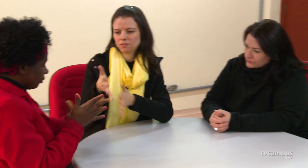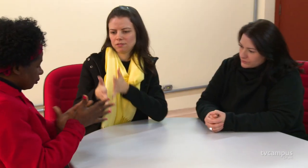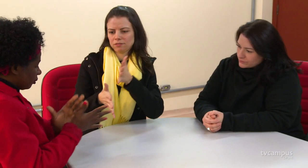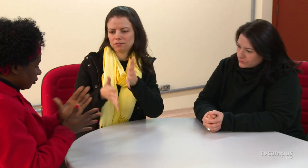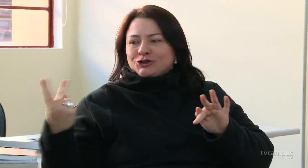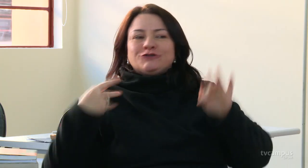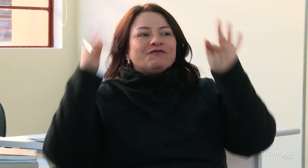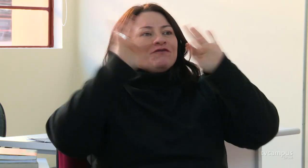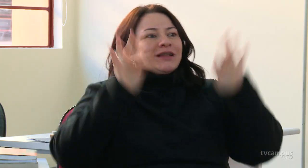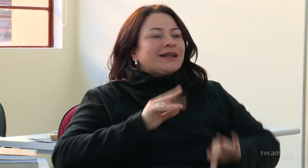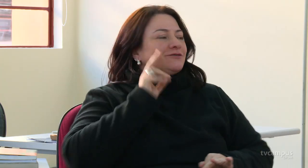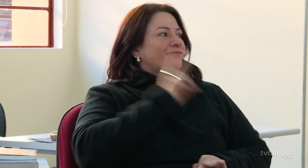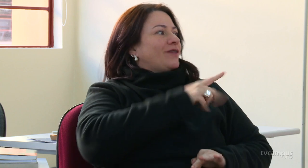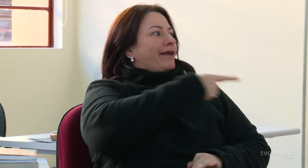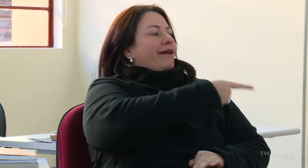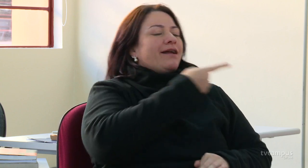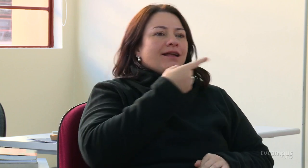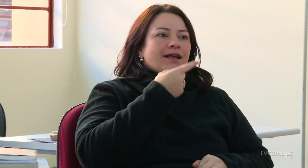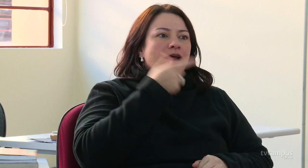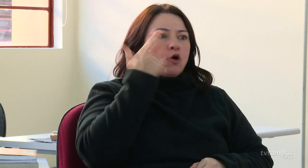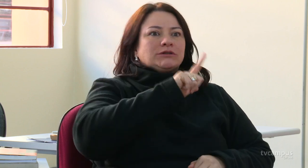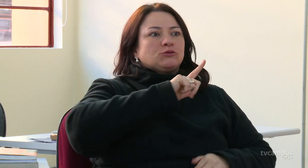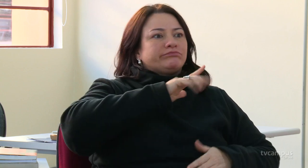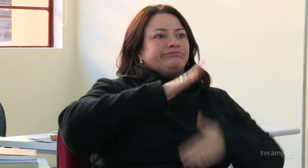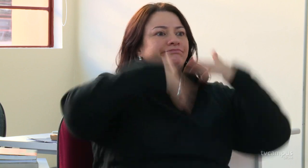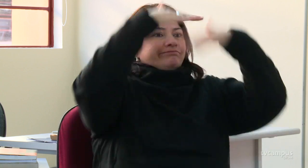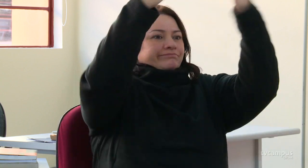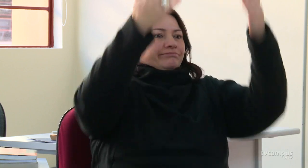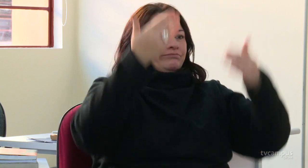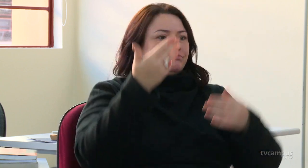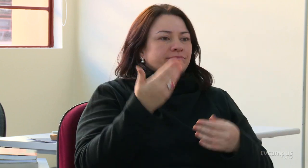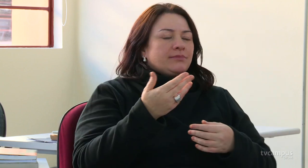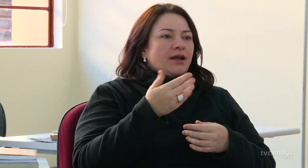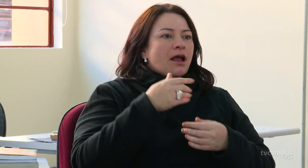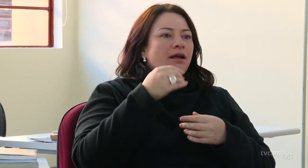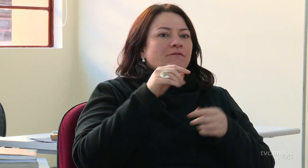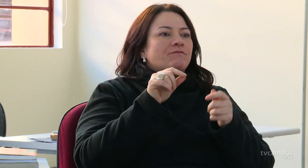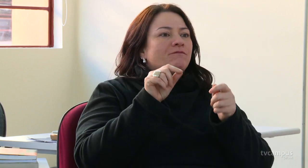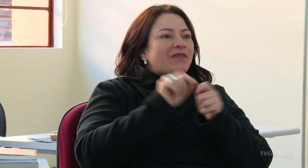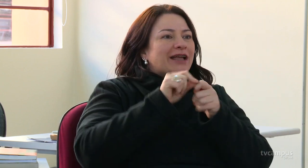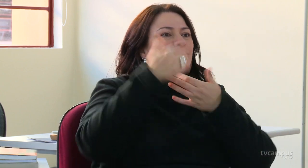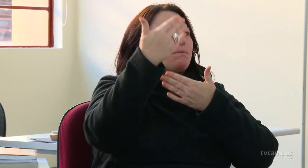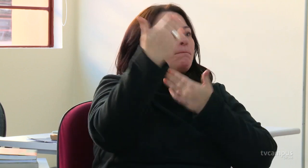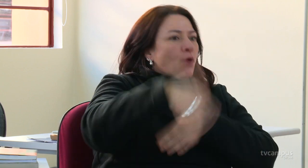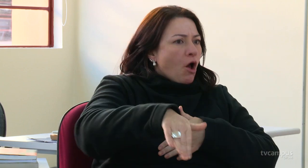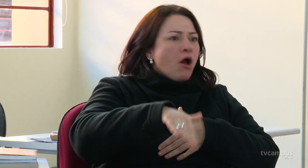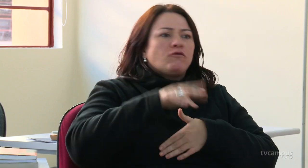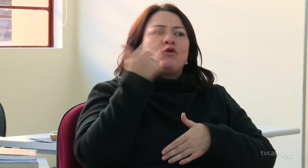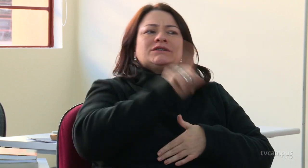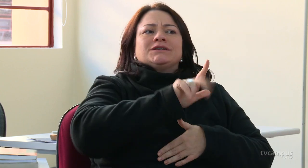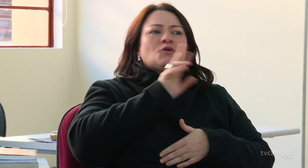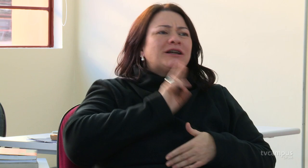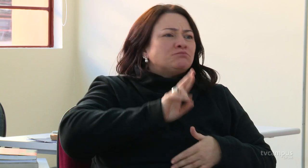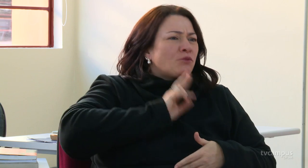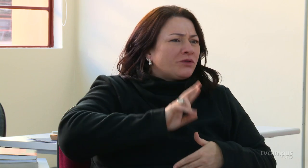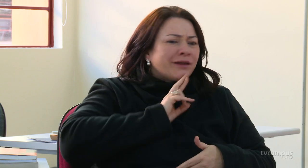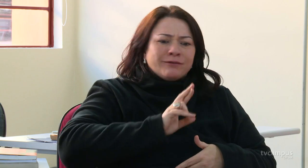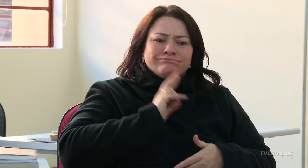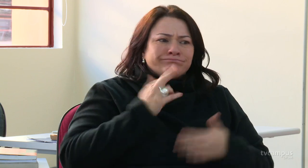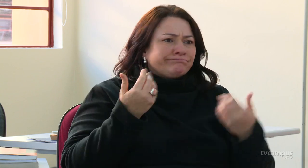caminho, Ruth e a professora Carilissa partilham de alguns desafios em comum. Carilissa é surda e leciona em cursos da UFSM